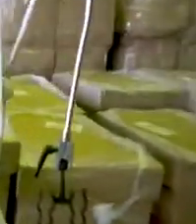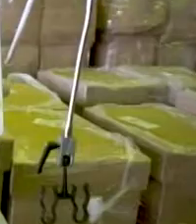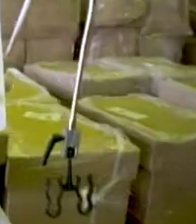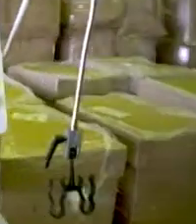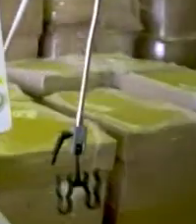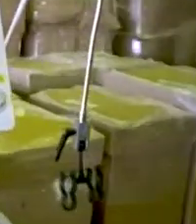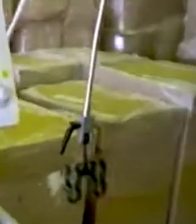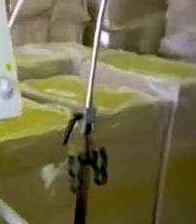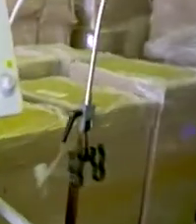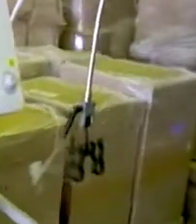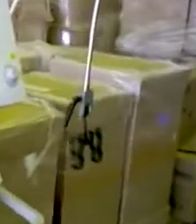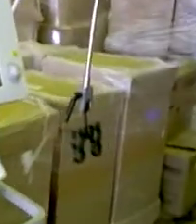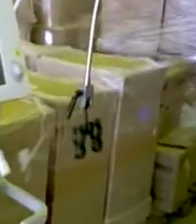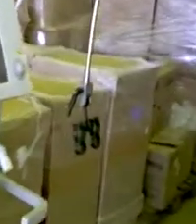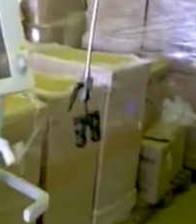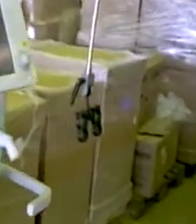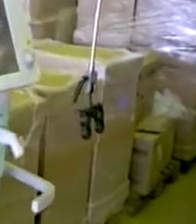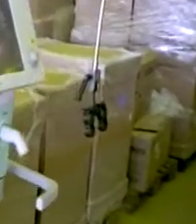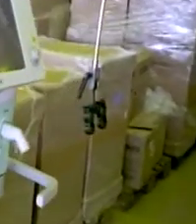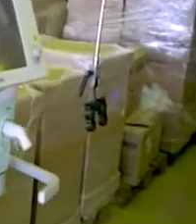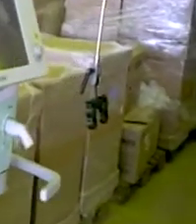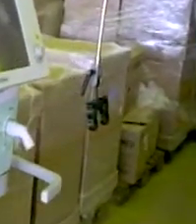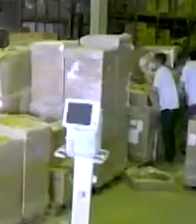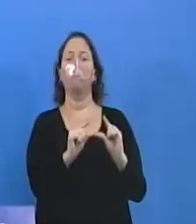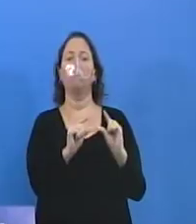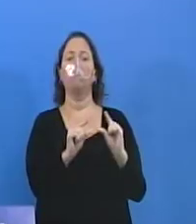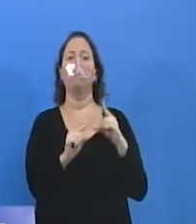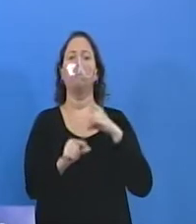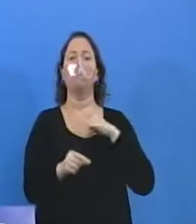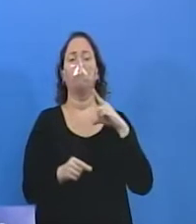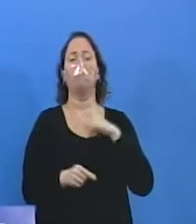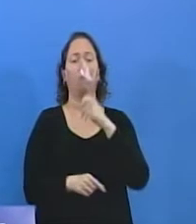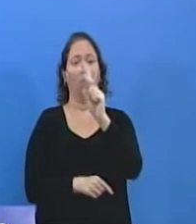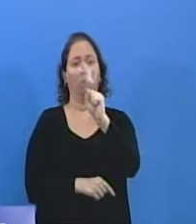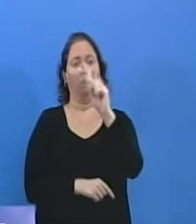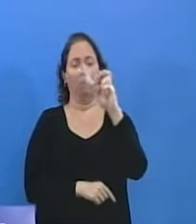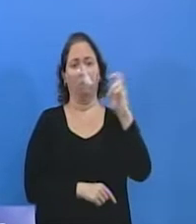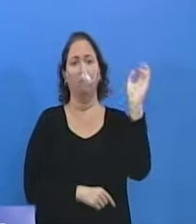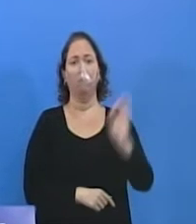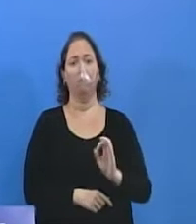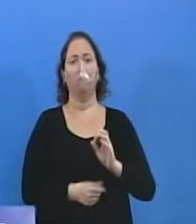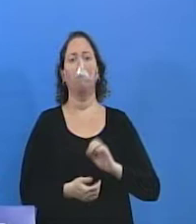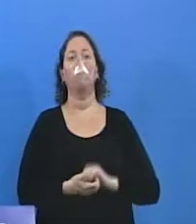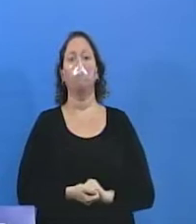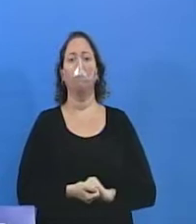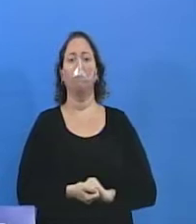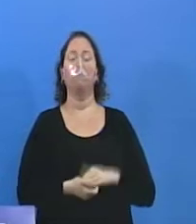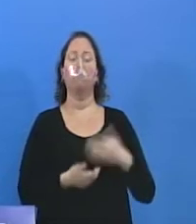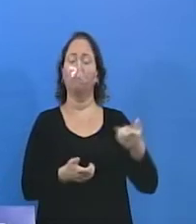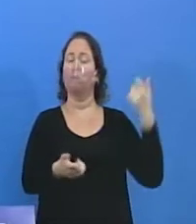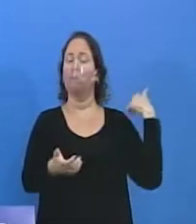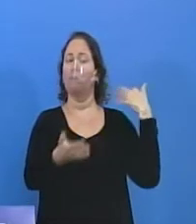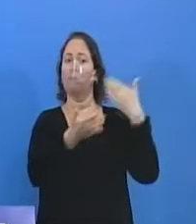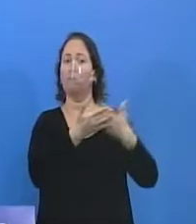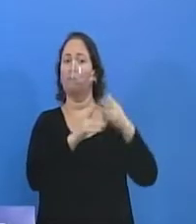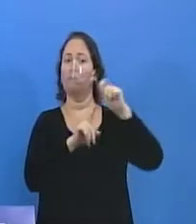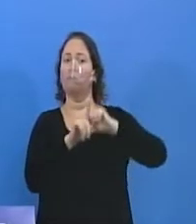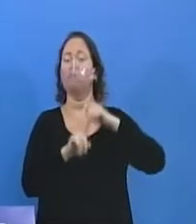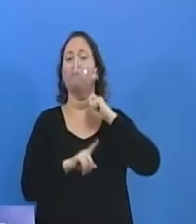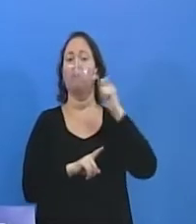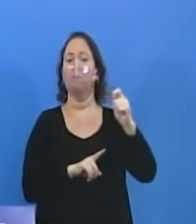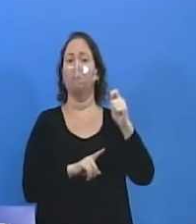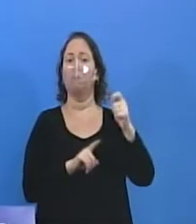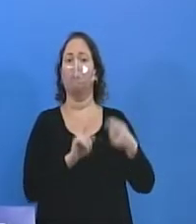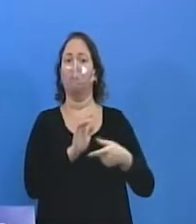em nosso estado, que ontem alcançou o melhor número e foi o número de ocupação de 85%. Desde abril a gente não tinha essa